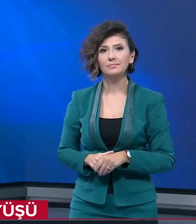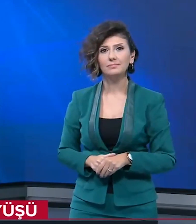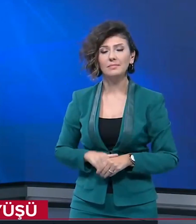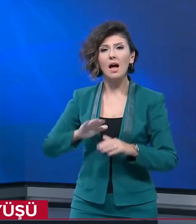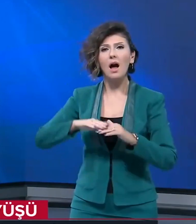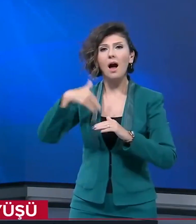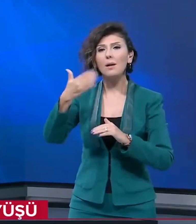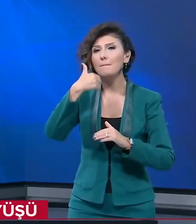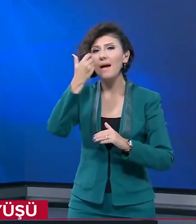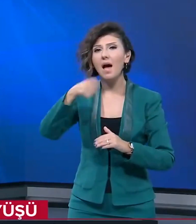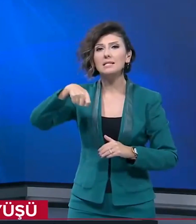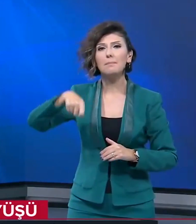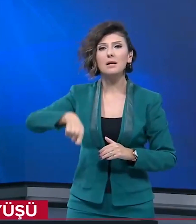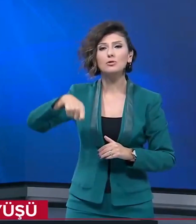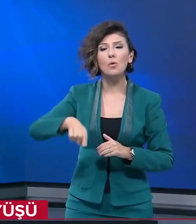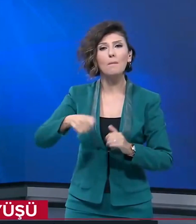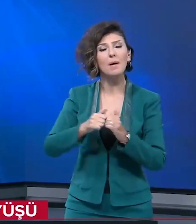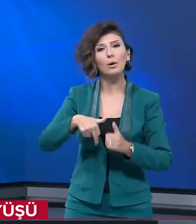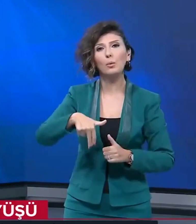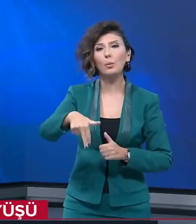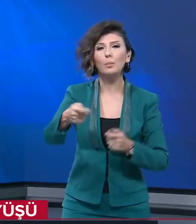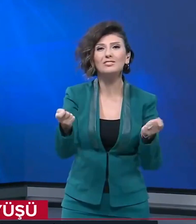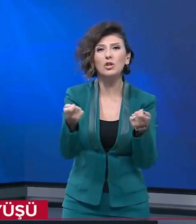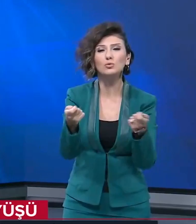Ardından beyaz bastonla yürümeye çalıştılar.